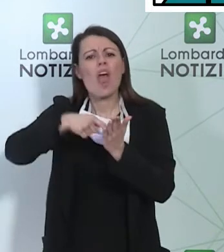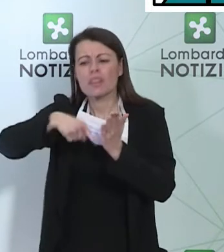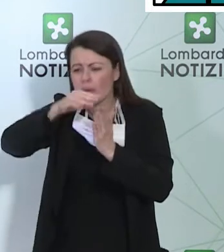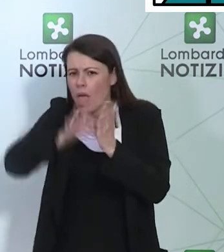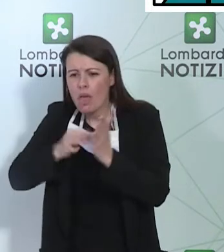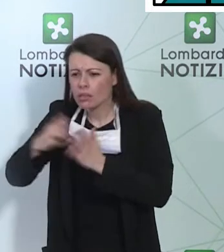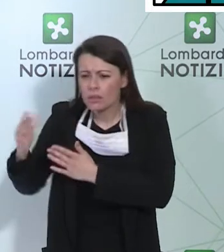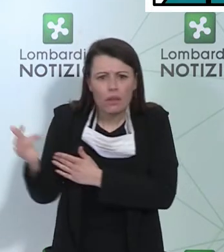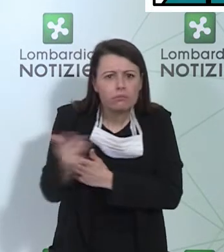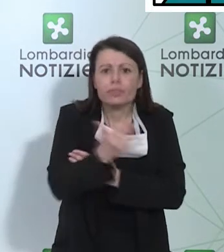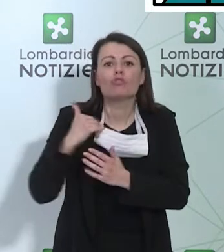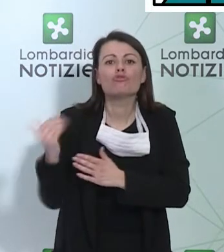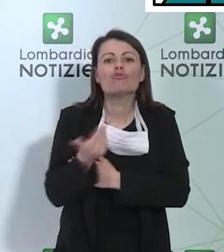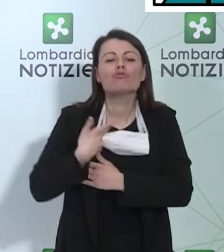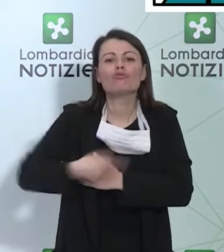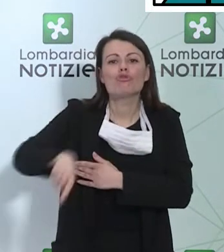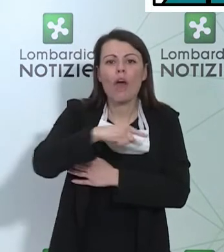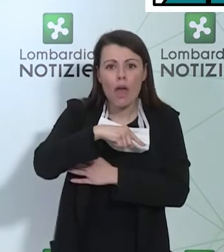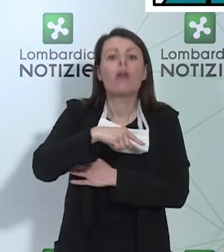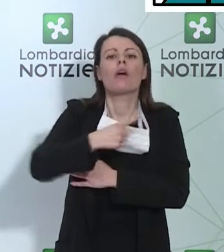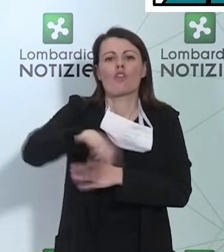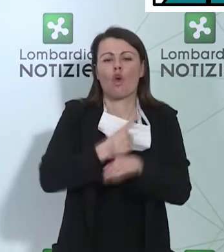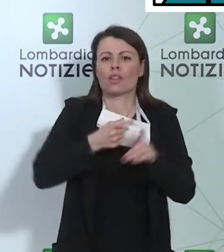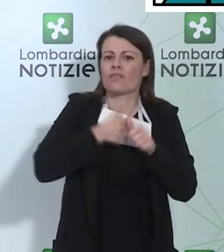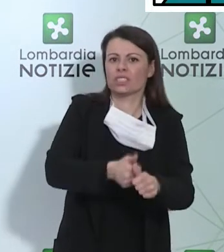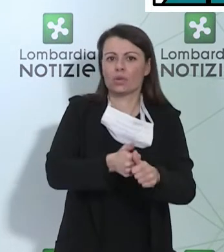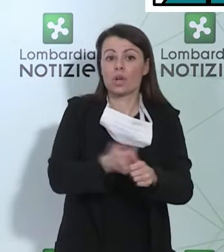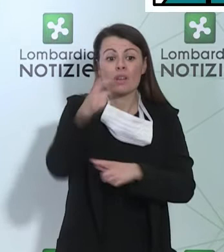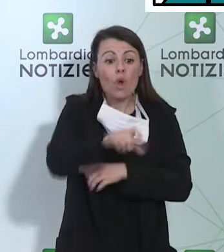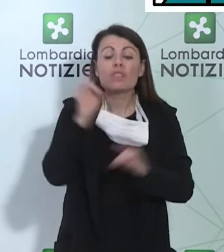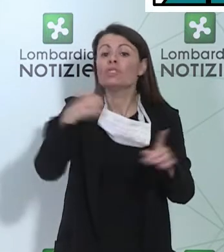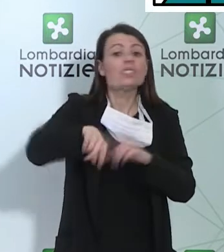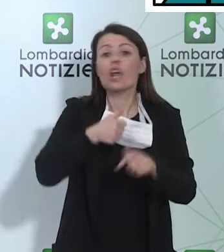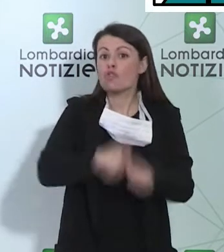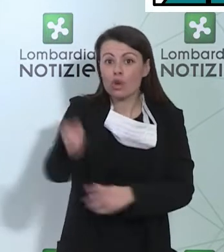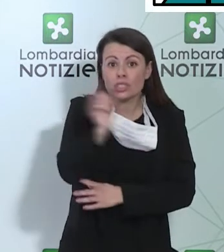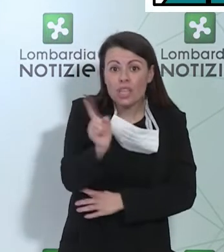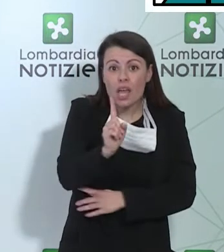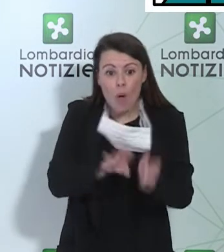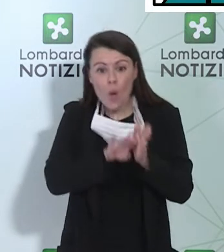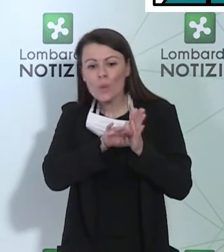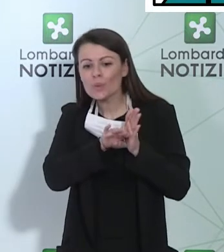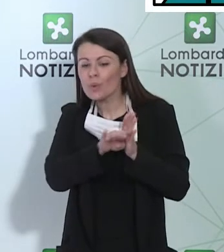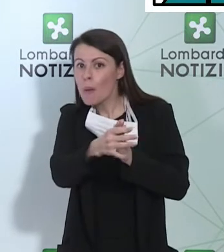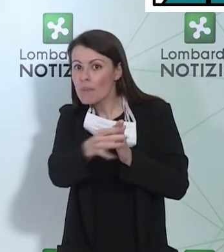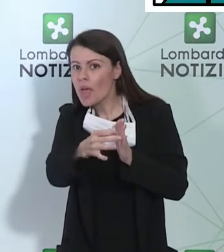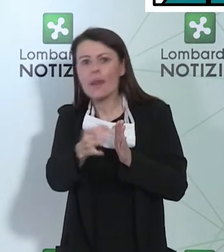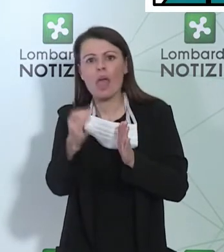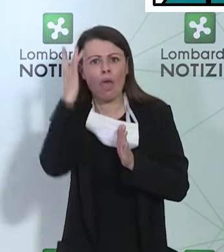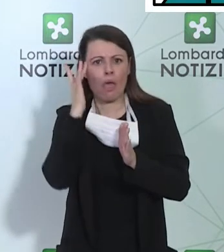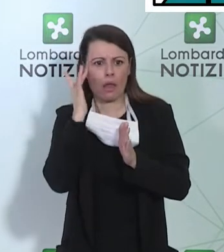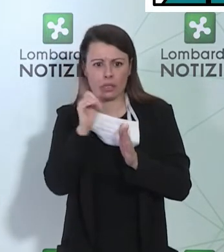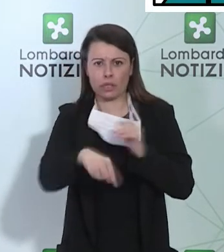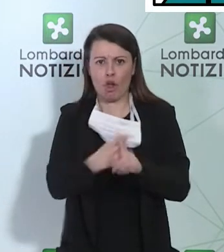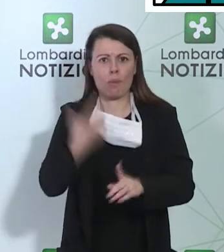questa linea di positività rischia di purtroppo invertirsi. Quindi mi raccomando i